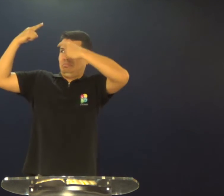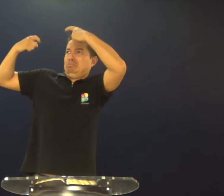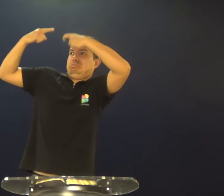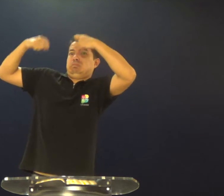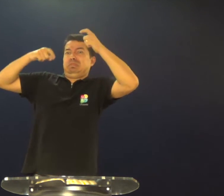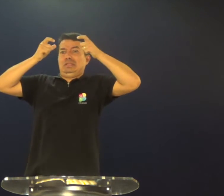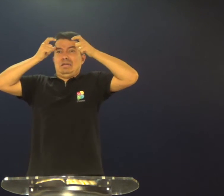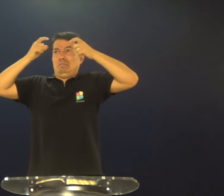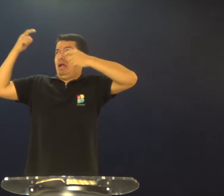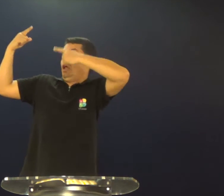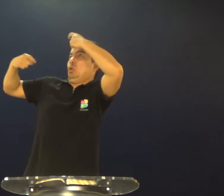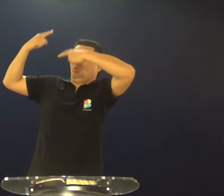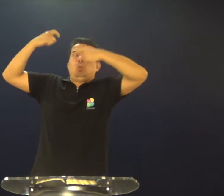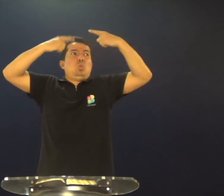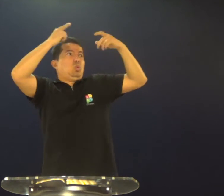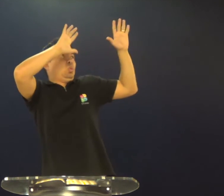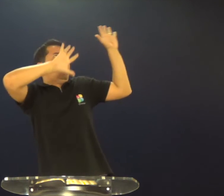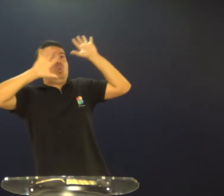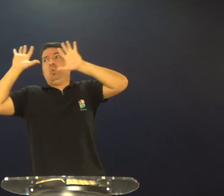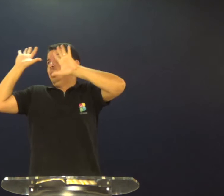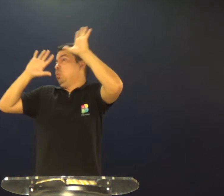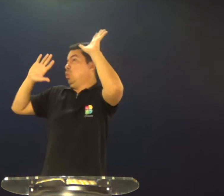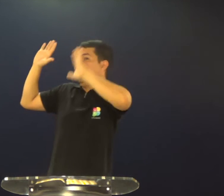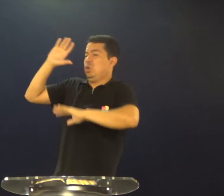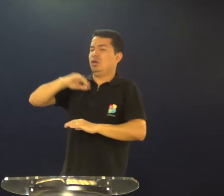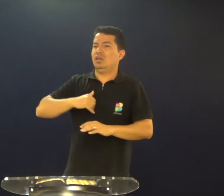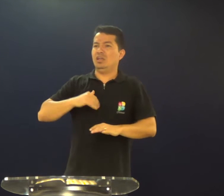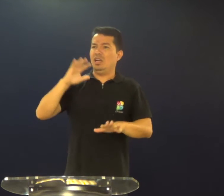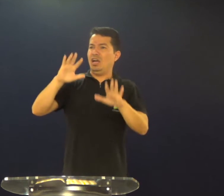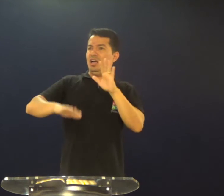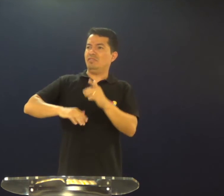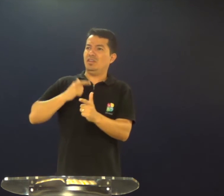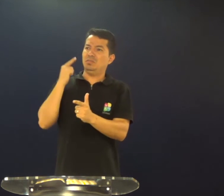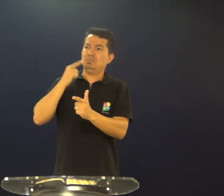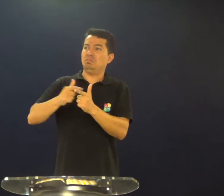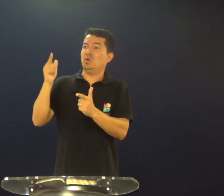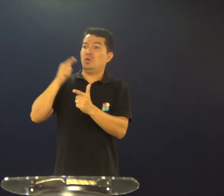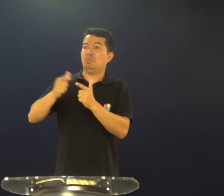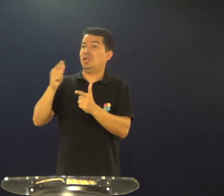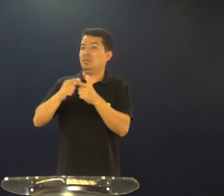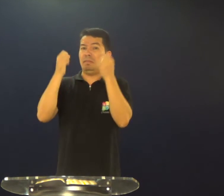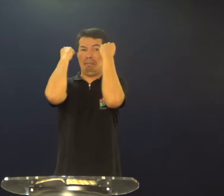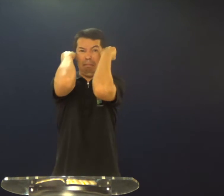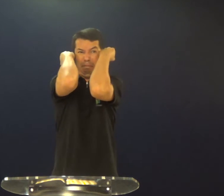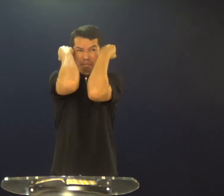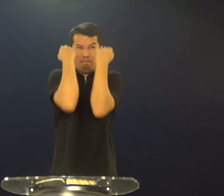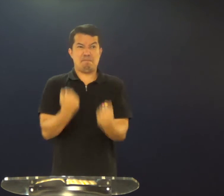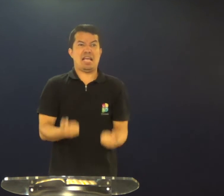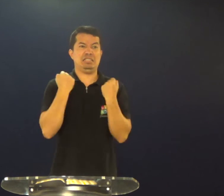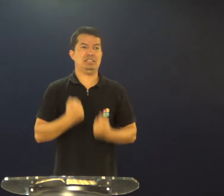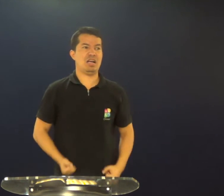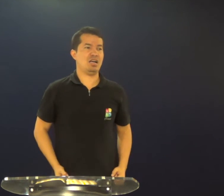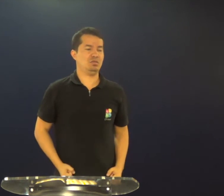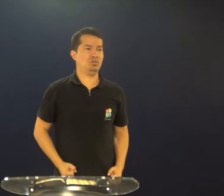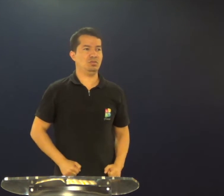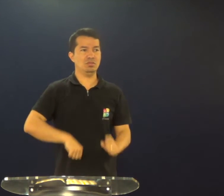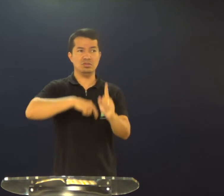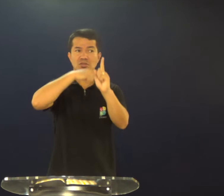problemas, as suas batalhas na mente, às vezes são problemas pesados,